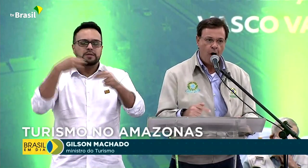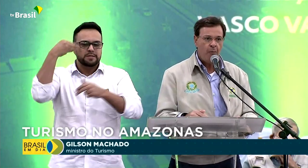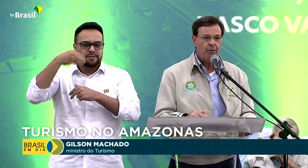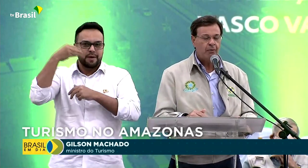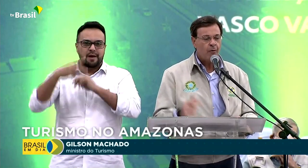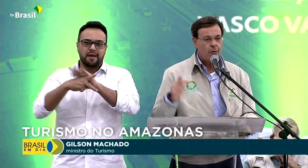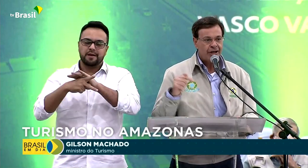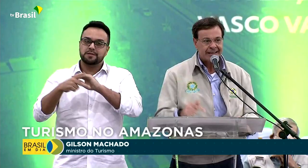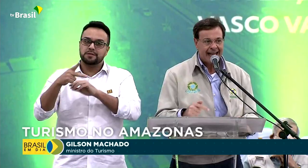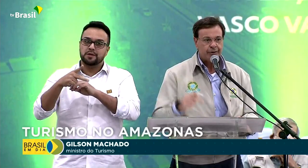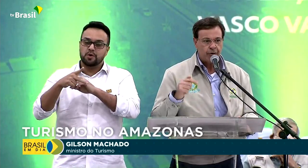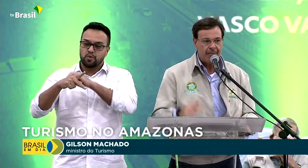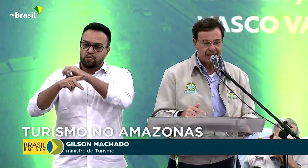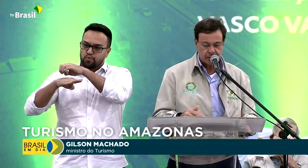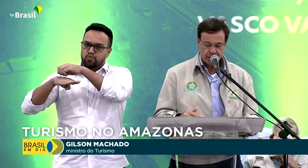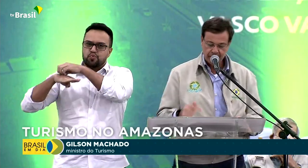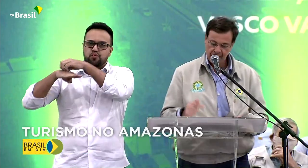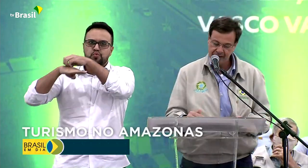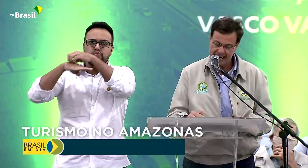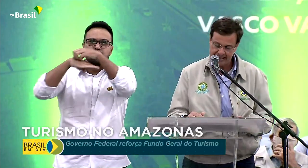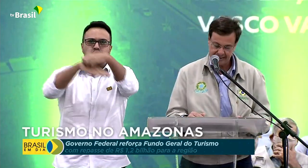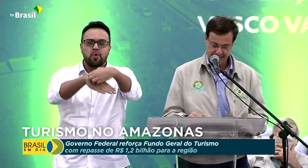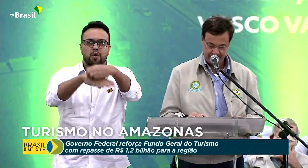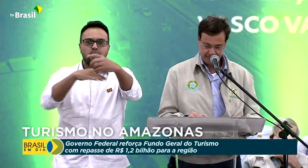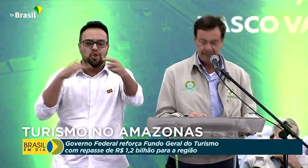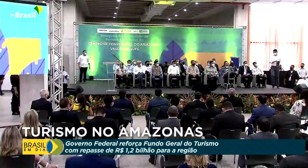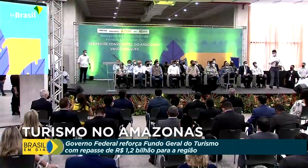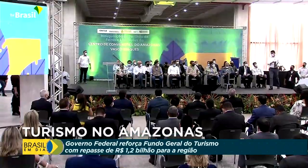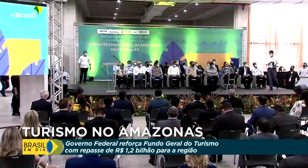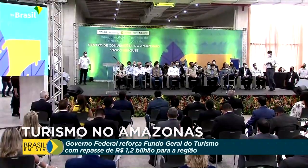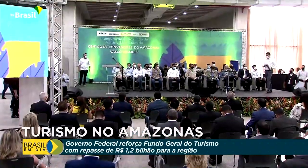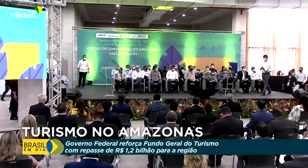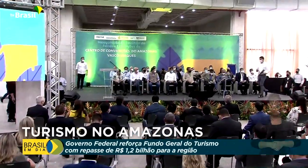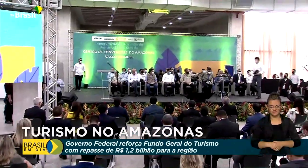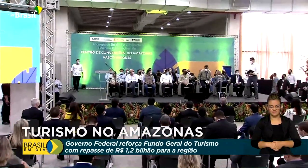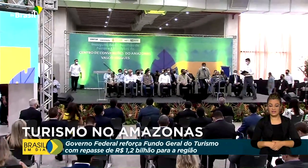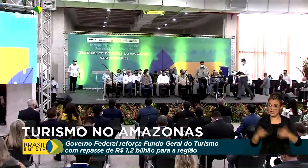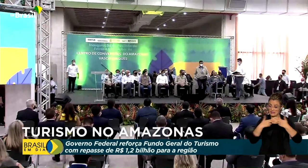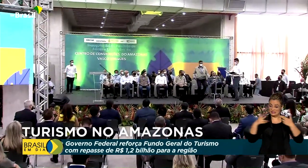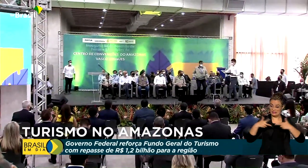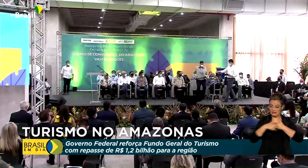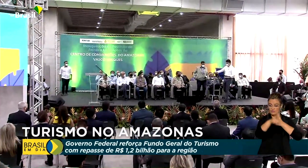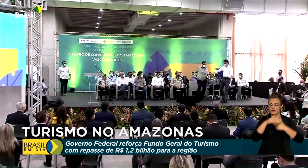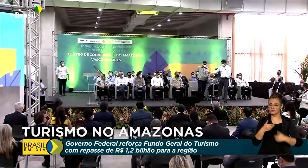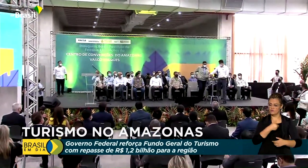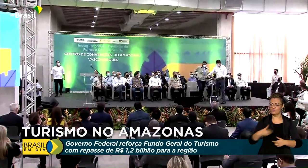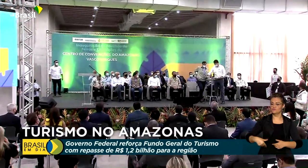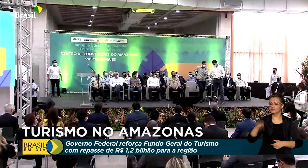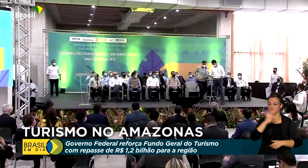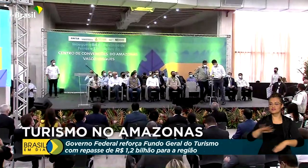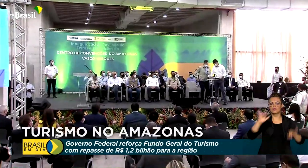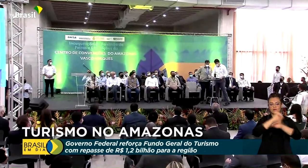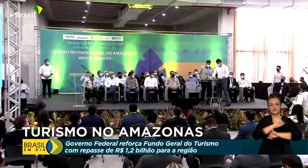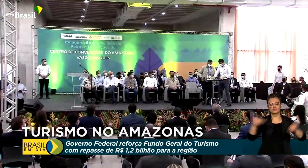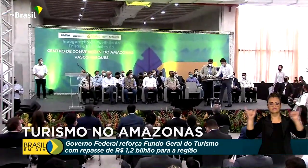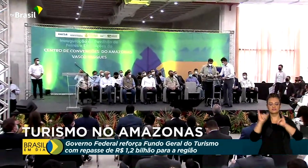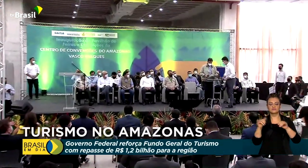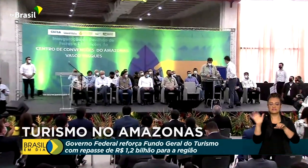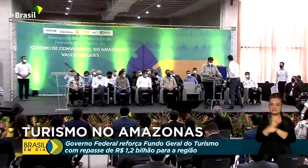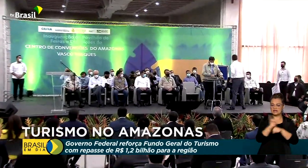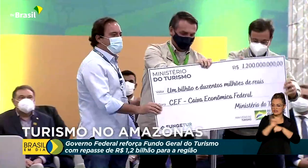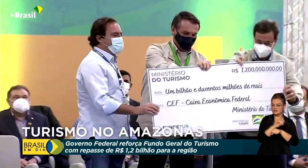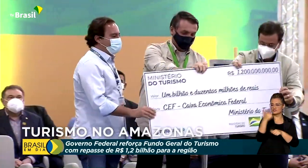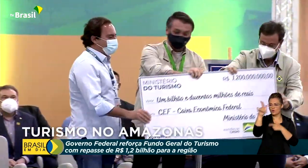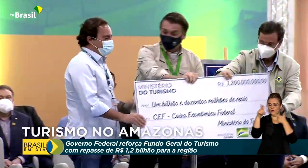como o estado do Amazonas oferece. Durante a inauguração, o governo federal anunciou novas linhas de